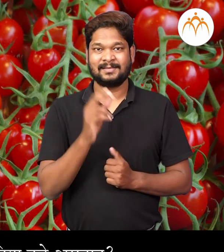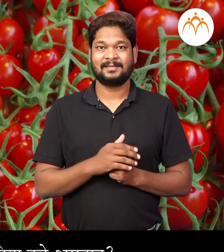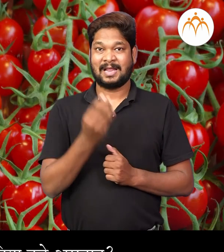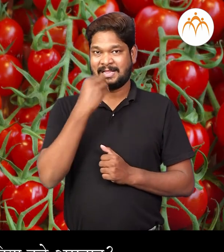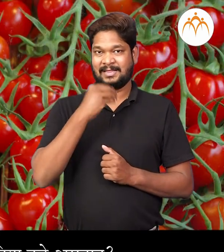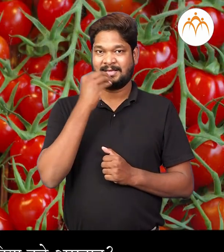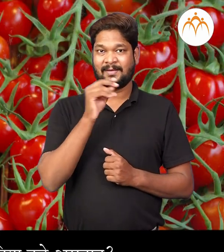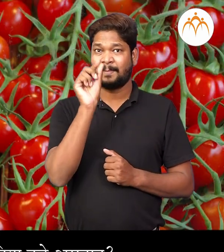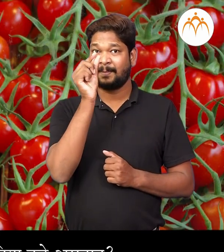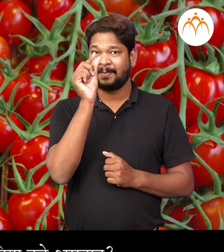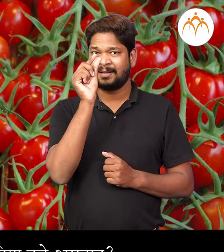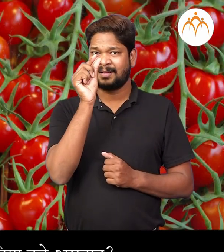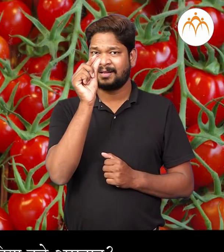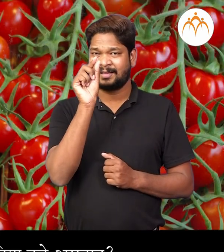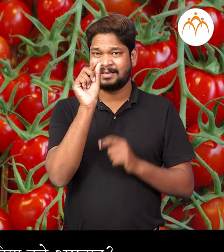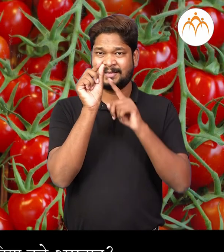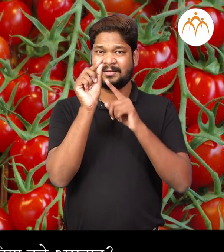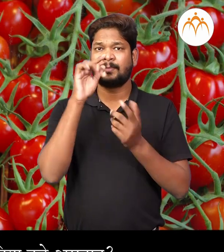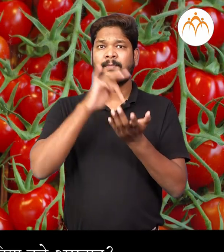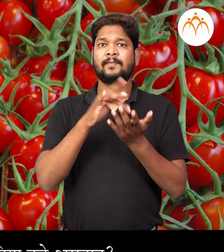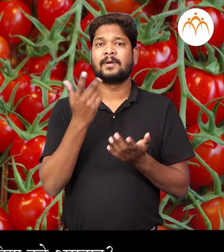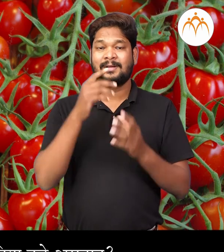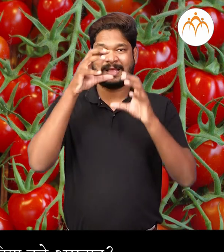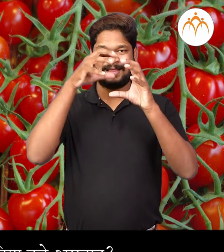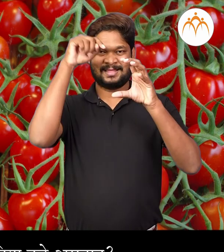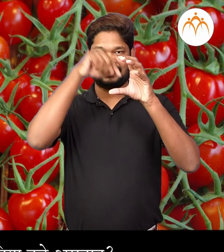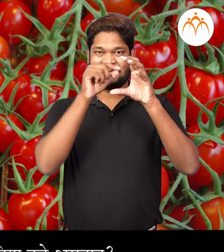खातो। तेंचा बिया कुठे आसतात।